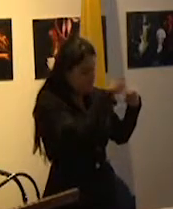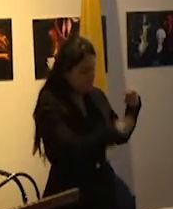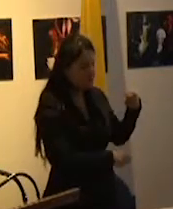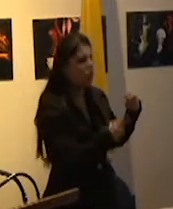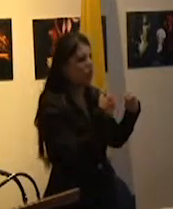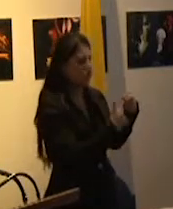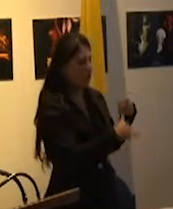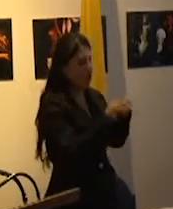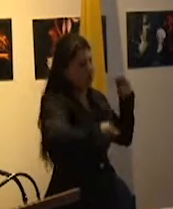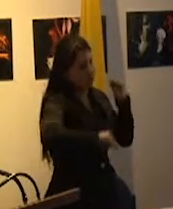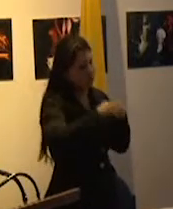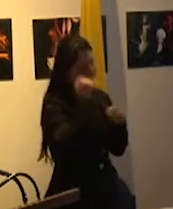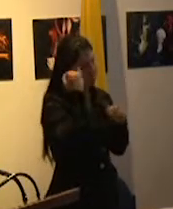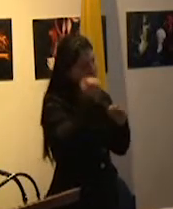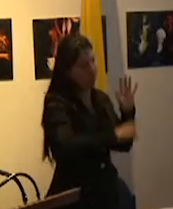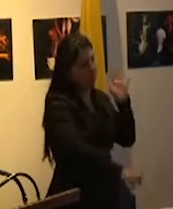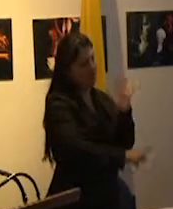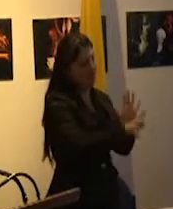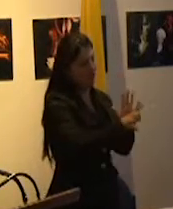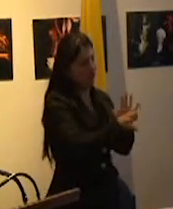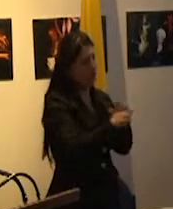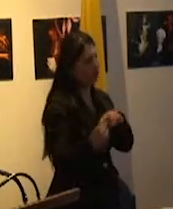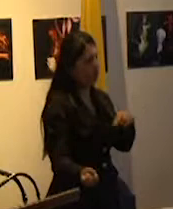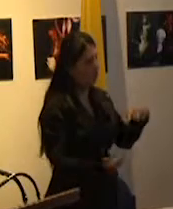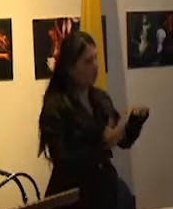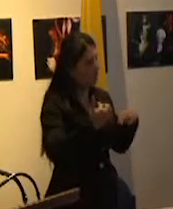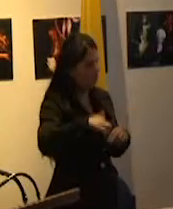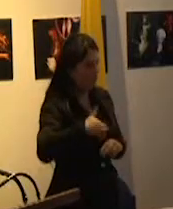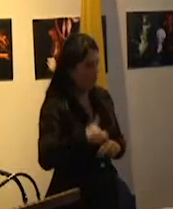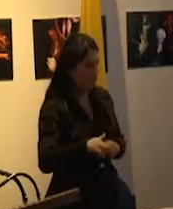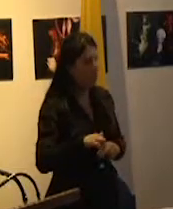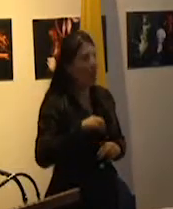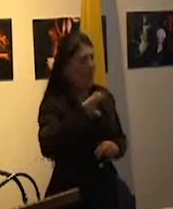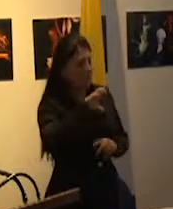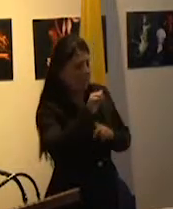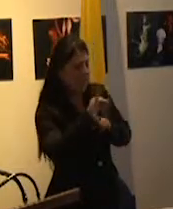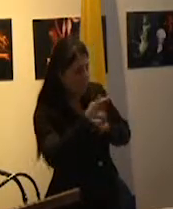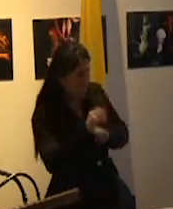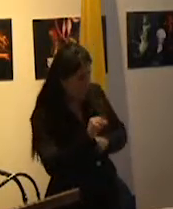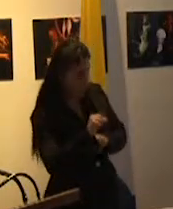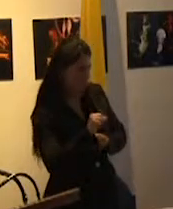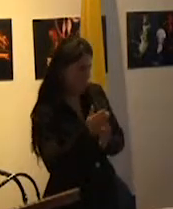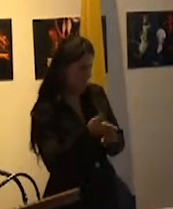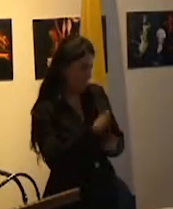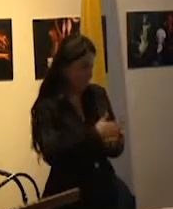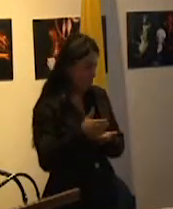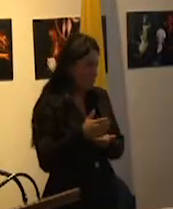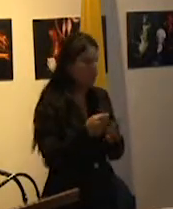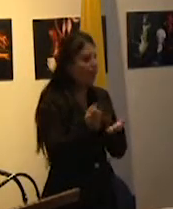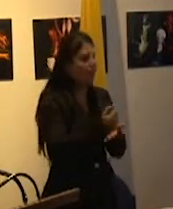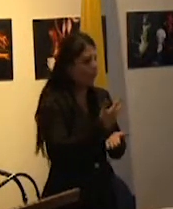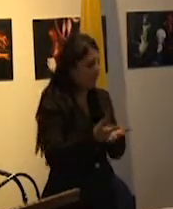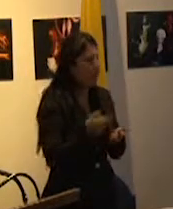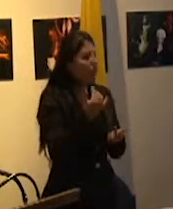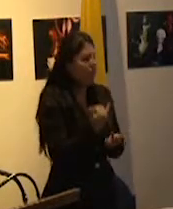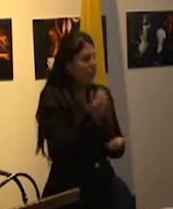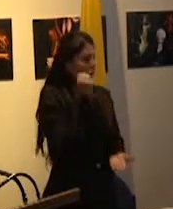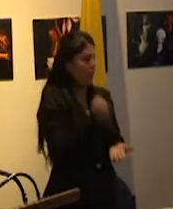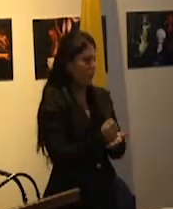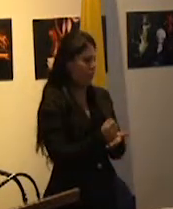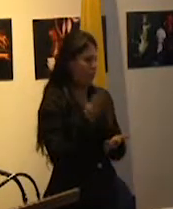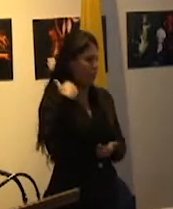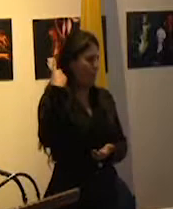hizo la ley de educación primaria común laica, gratuita y obligatoria en el año 1844